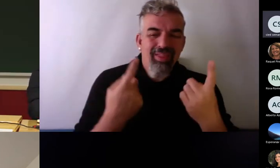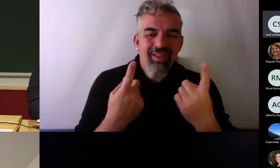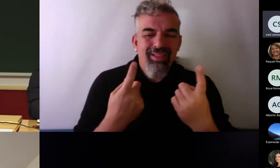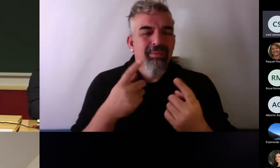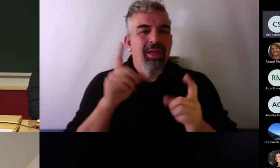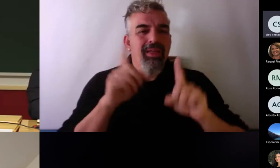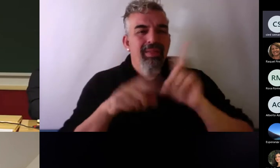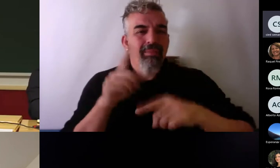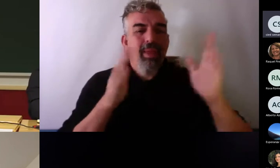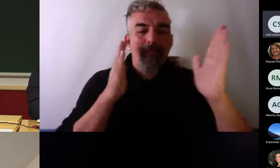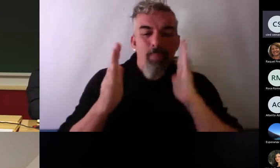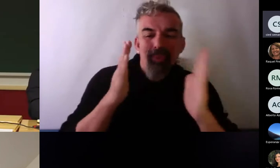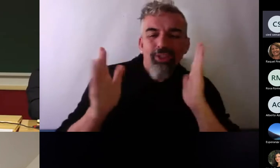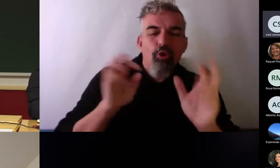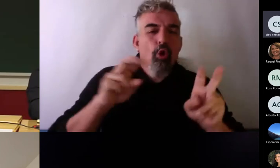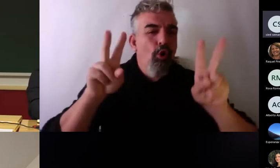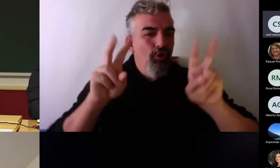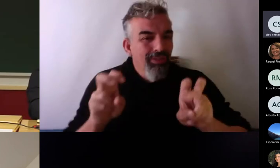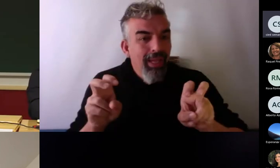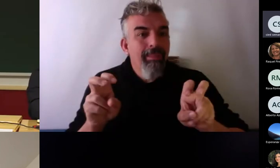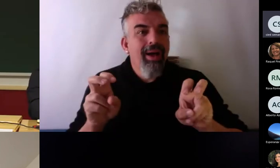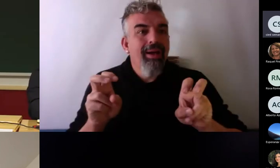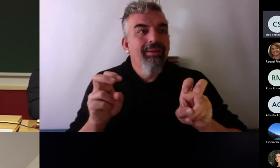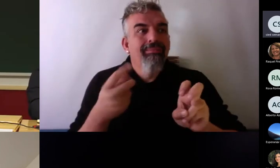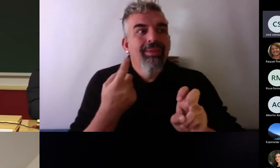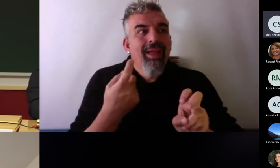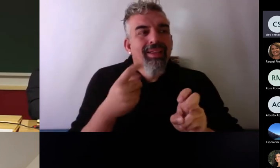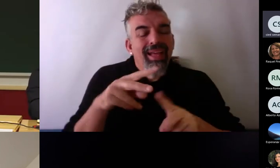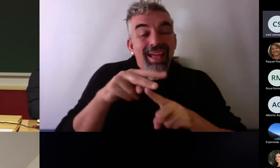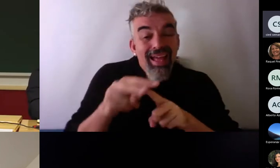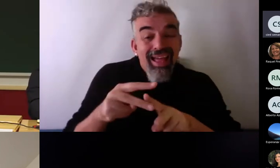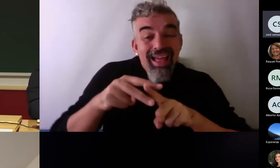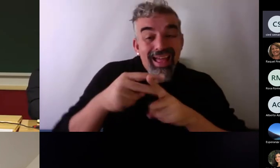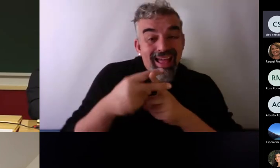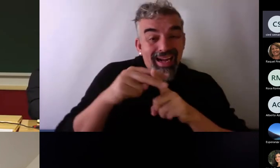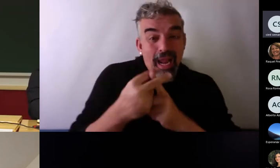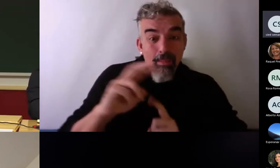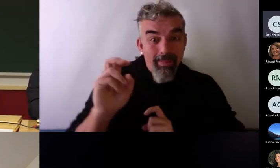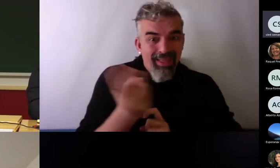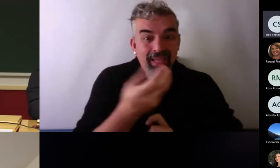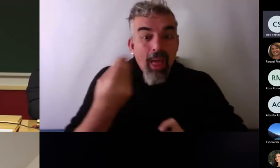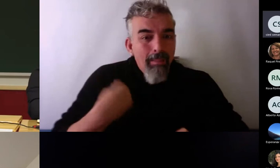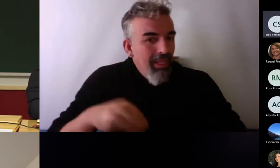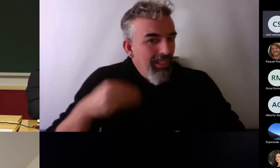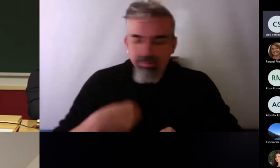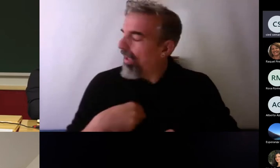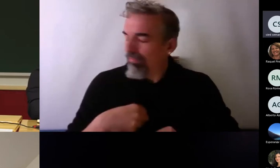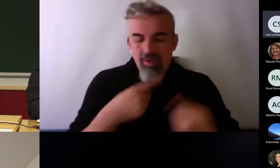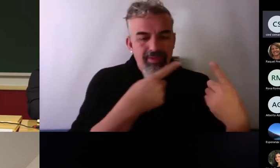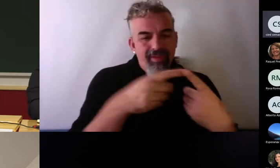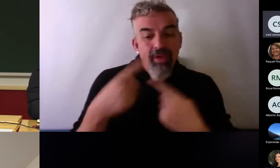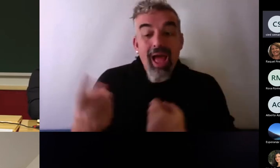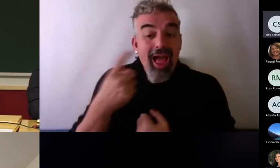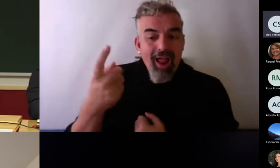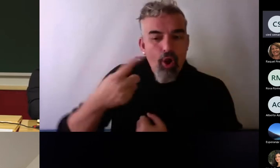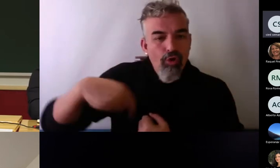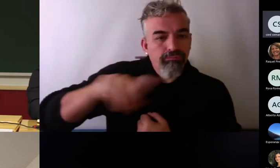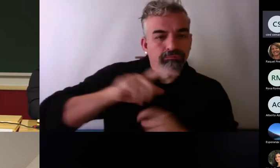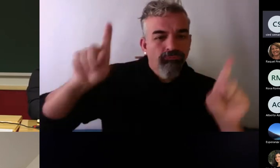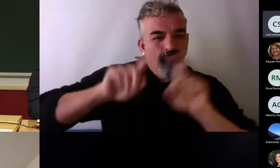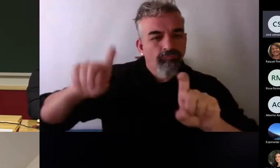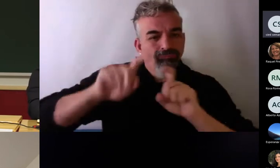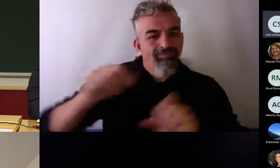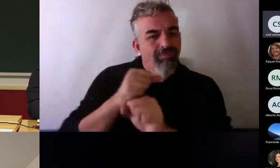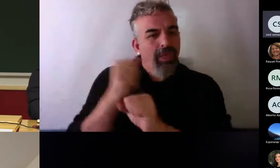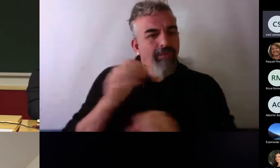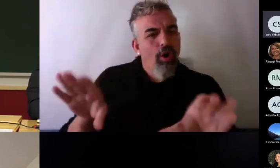tema o cada partícula, se va a necesitar una herramienta diferente. Y tenemos que enseñar a alumnos a trabajar en equipo, a trabajar en lo que les van a pedir allá afuera.